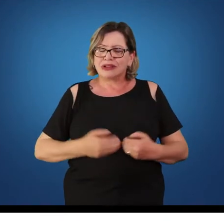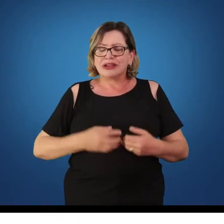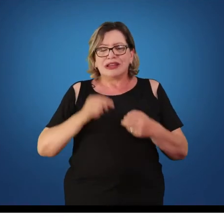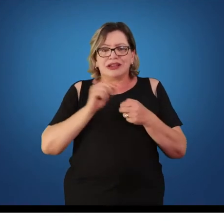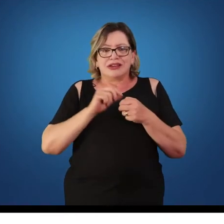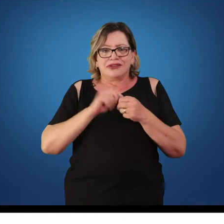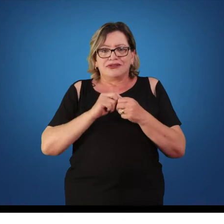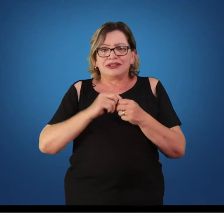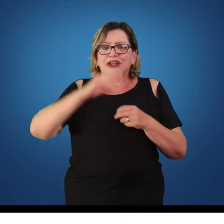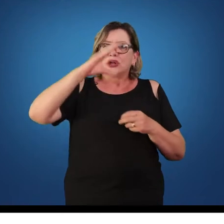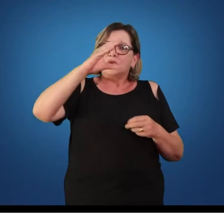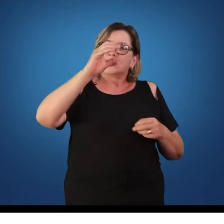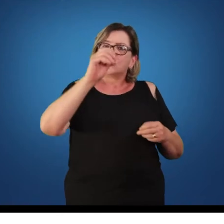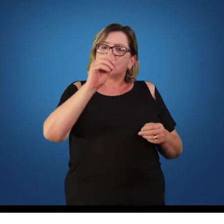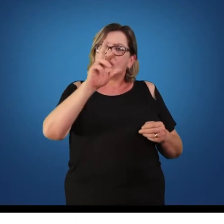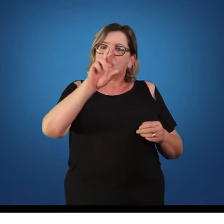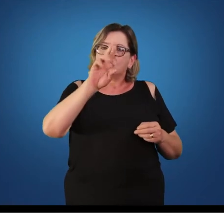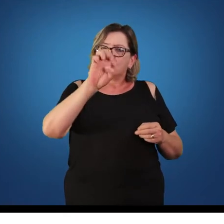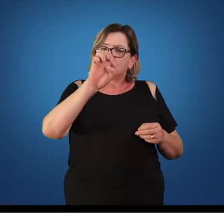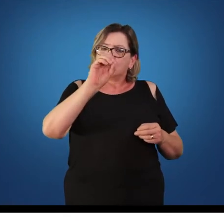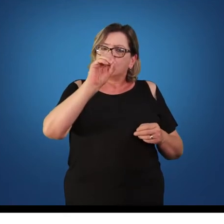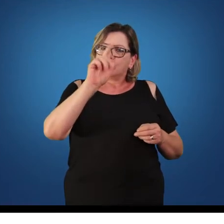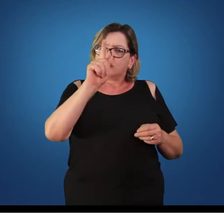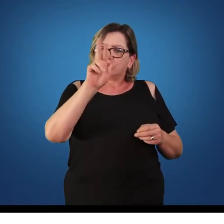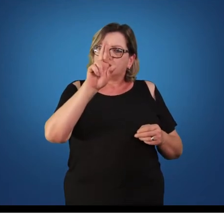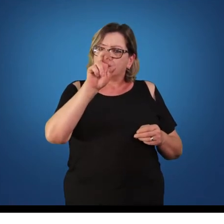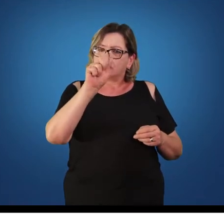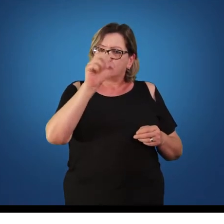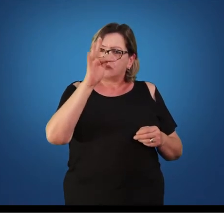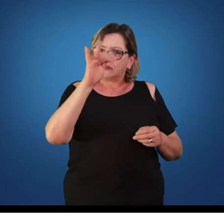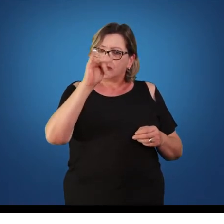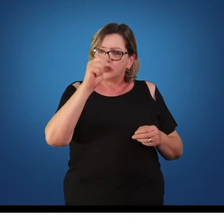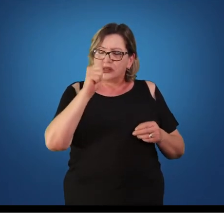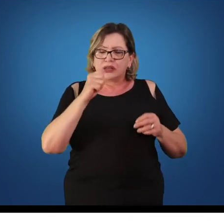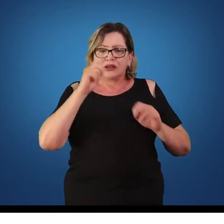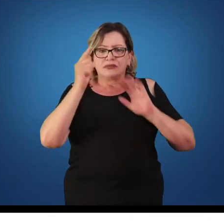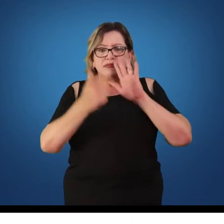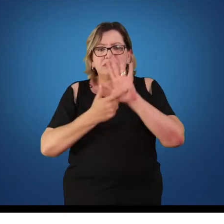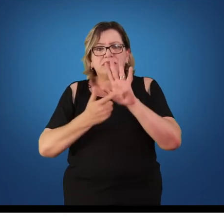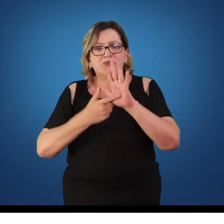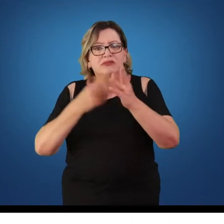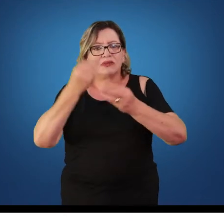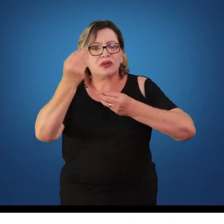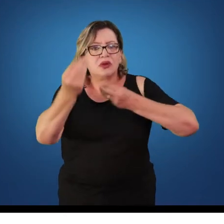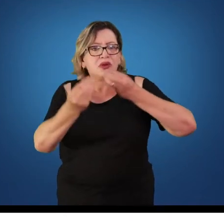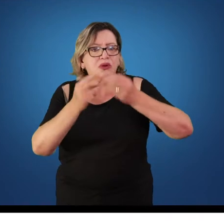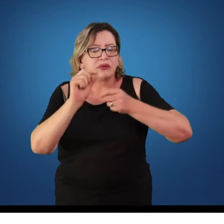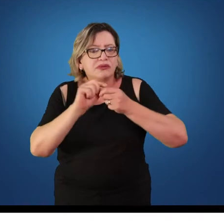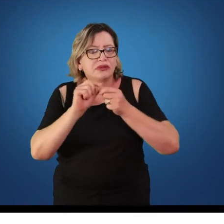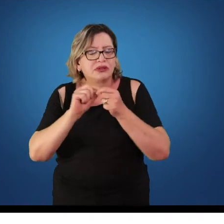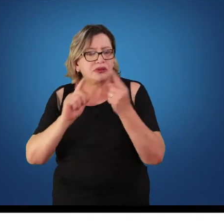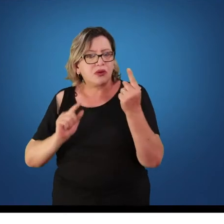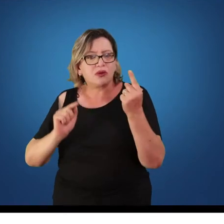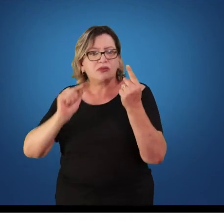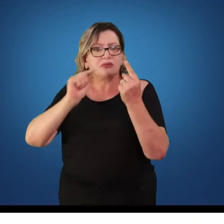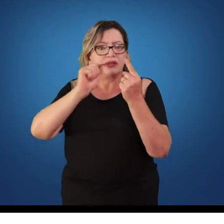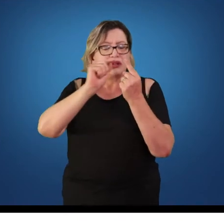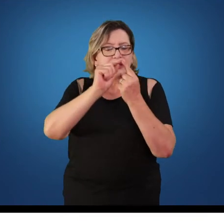coreográficas visando a demonstração dessas construções coreográficas e visando também o despertar para